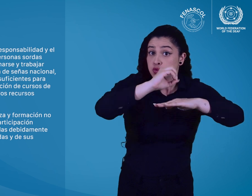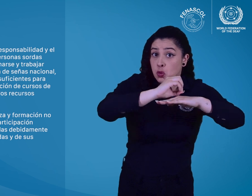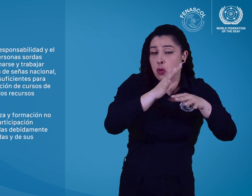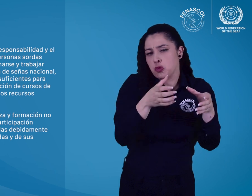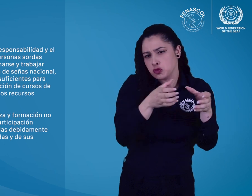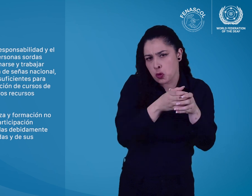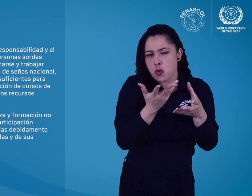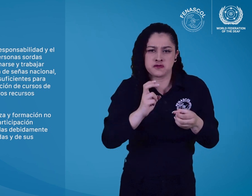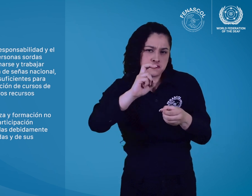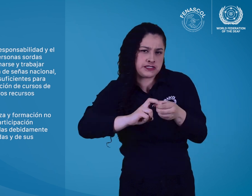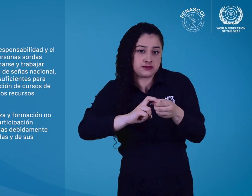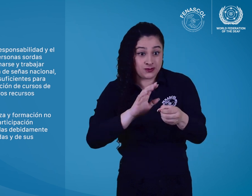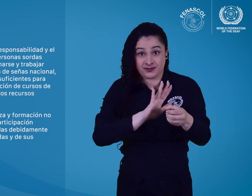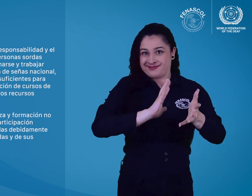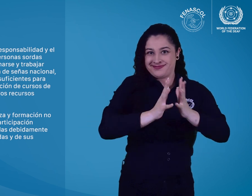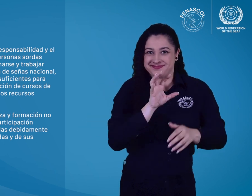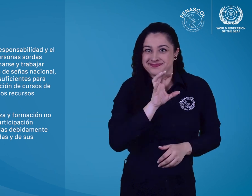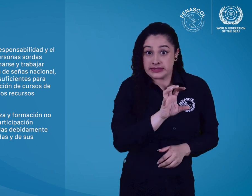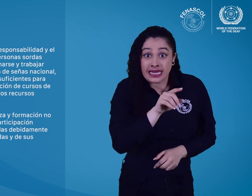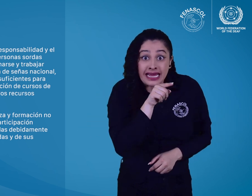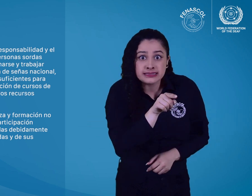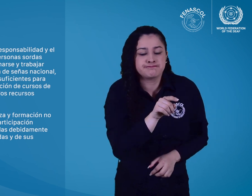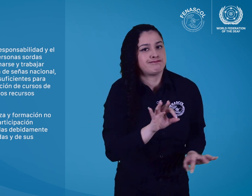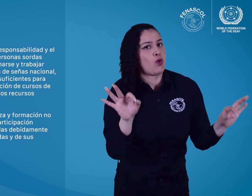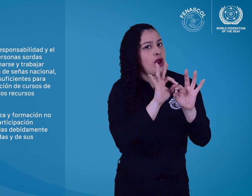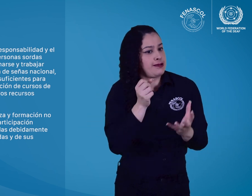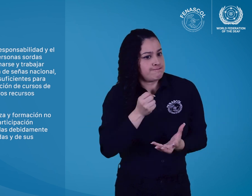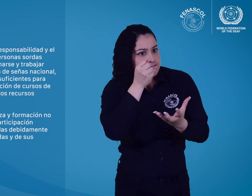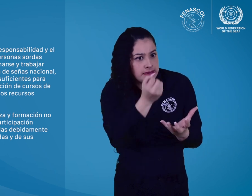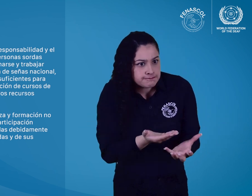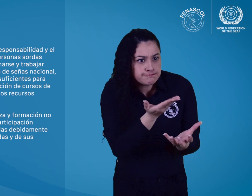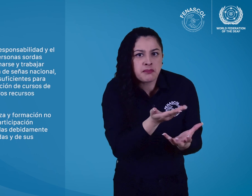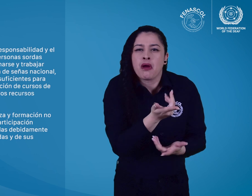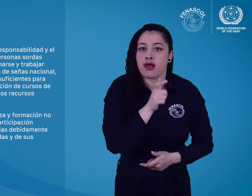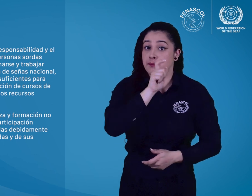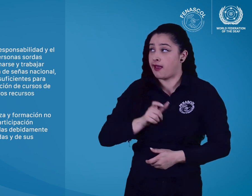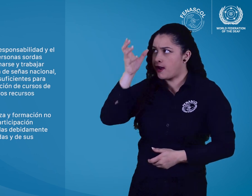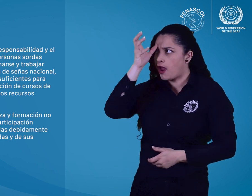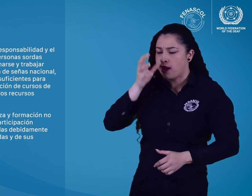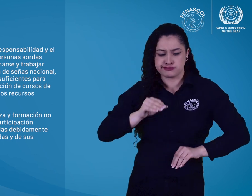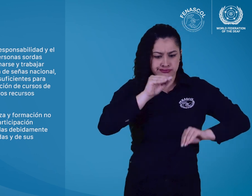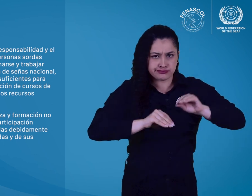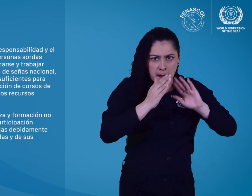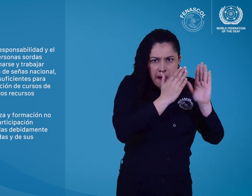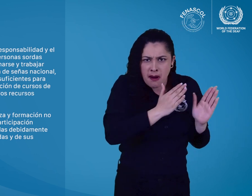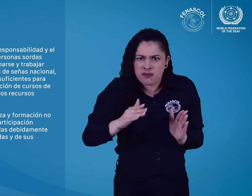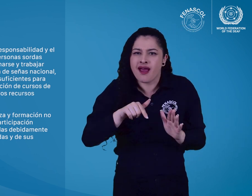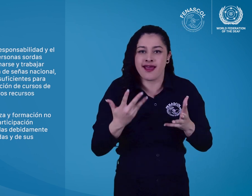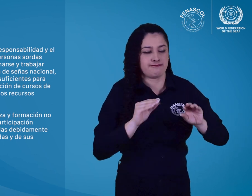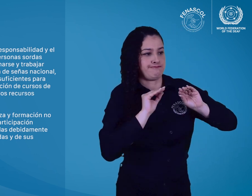cabo sin la participación significativa de personas sordas debidamente cualificadas y o experimentadas y de sus